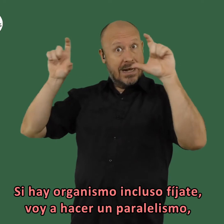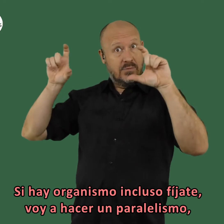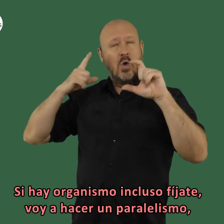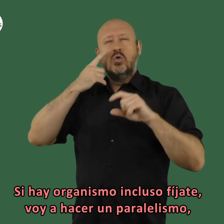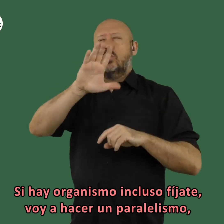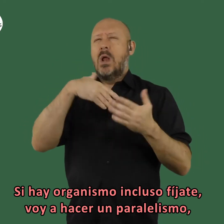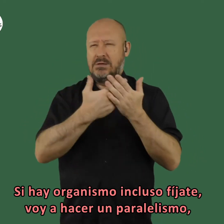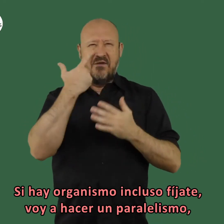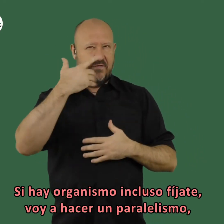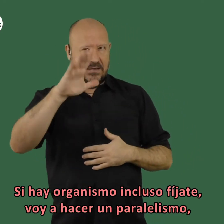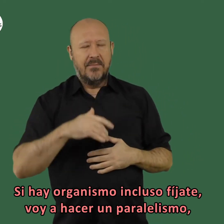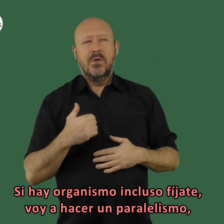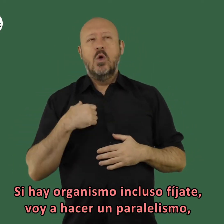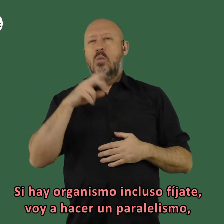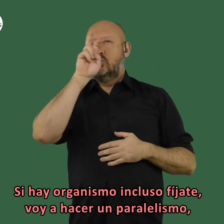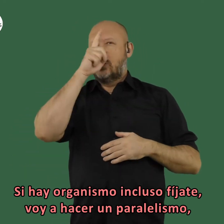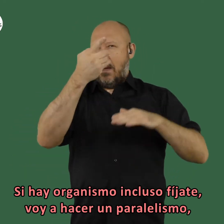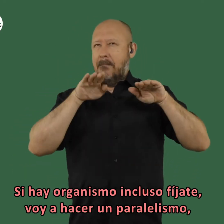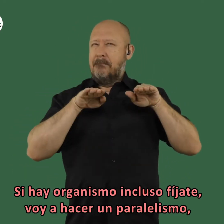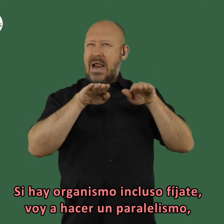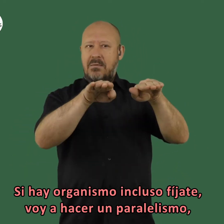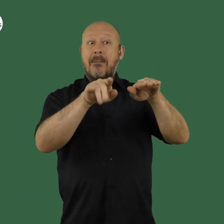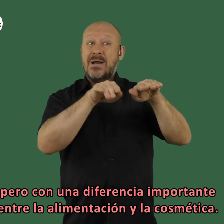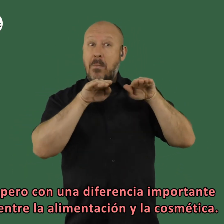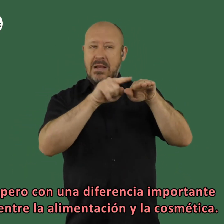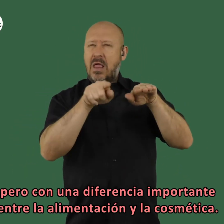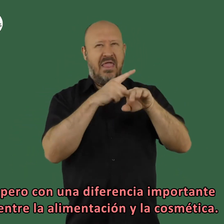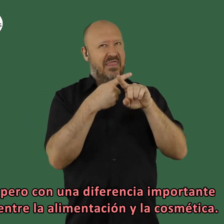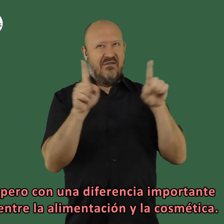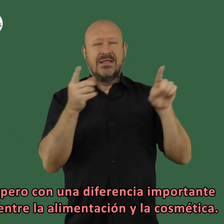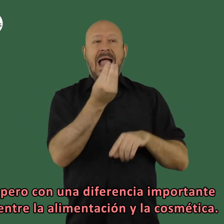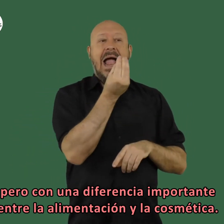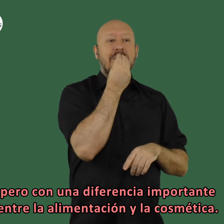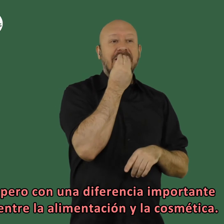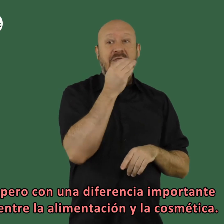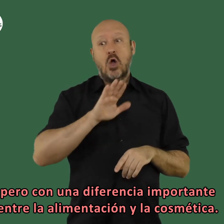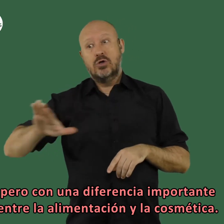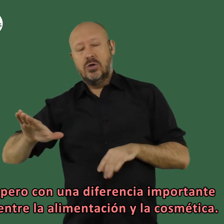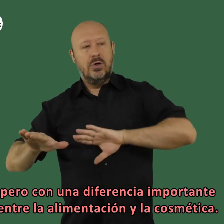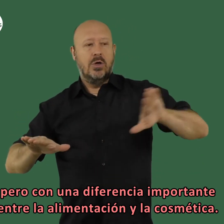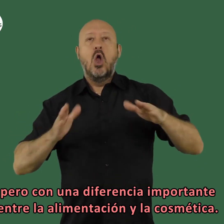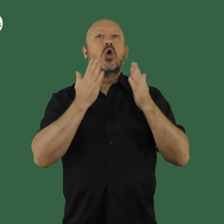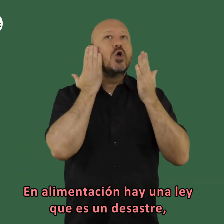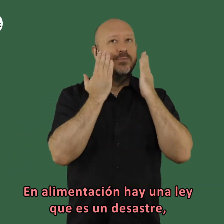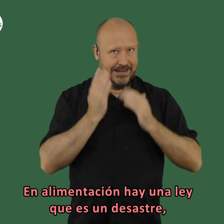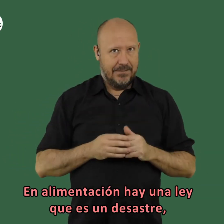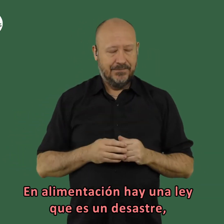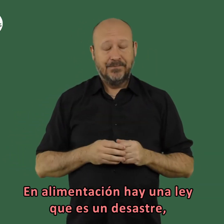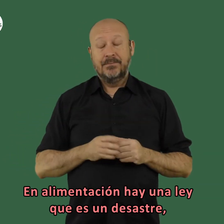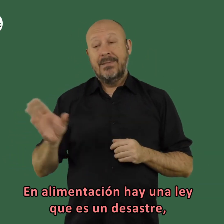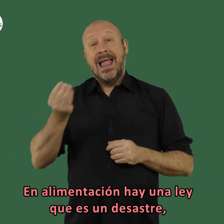si hay organismo incluso fíjate voy a hacer un paralelismo pero una diferencia importante entre la alimentación y la cosmética